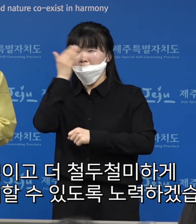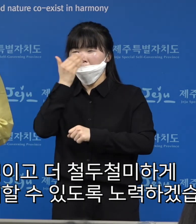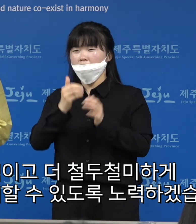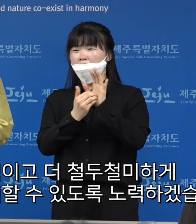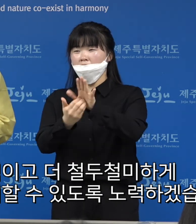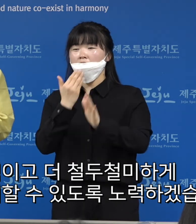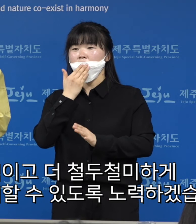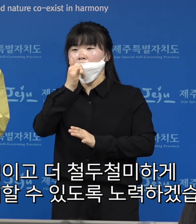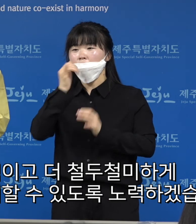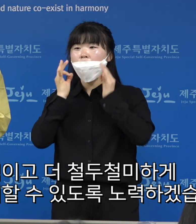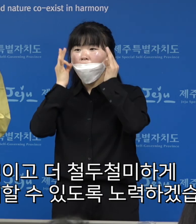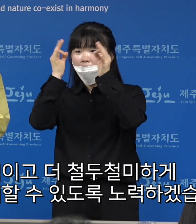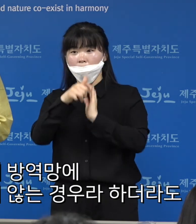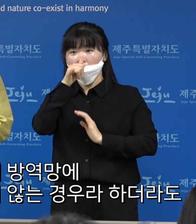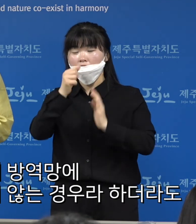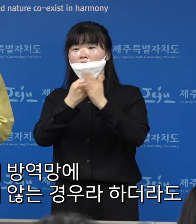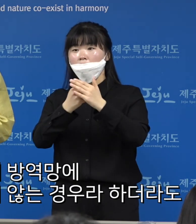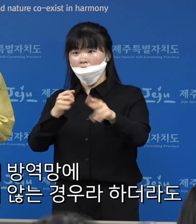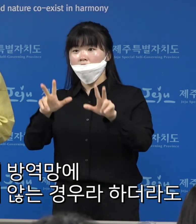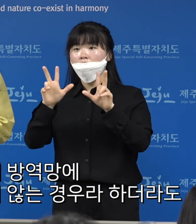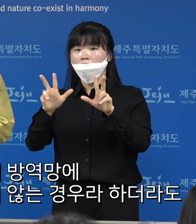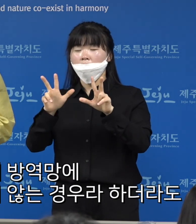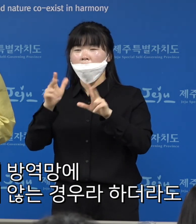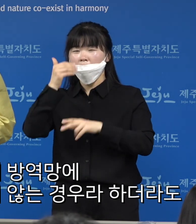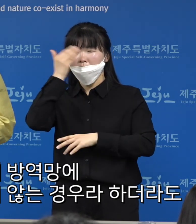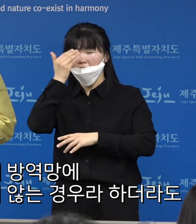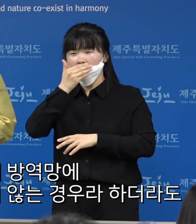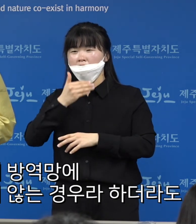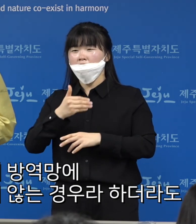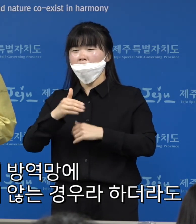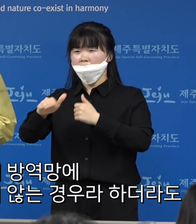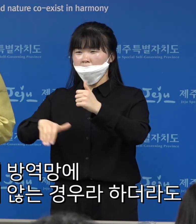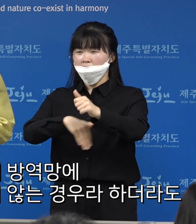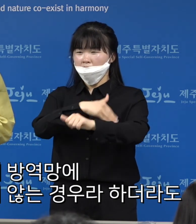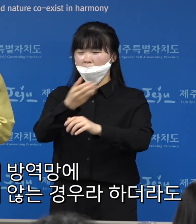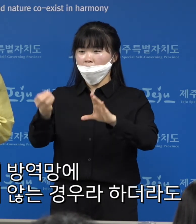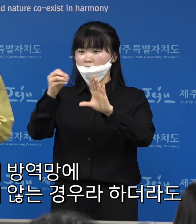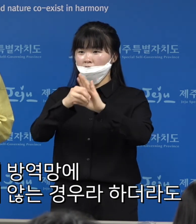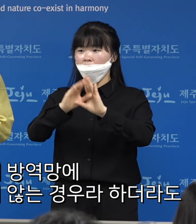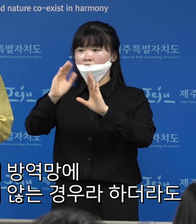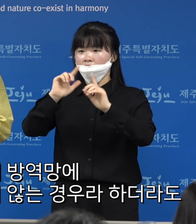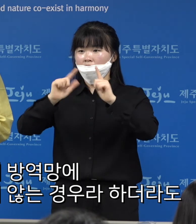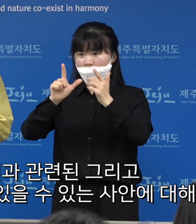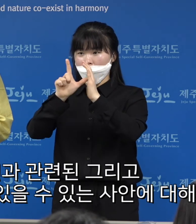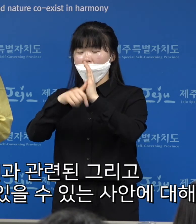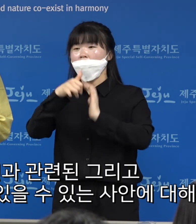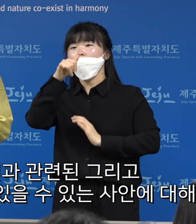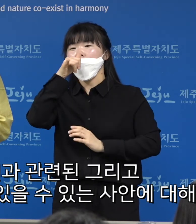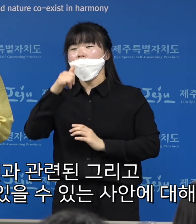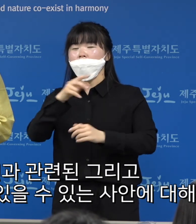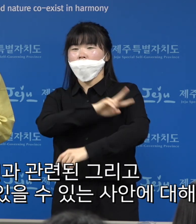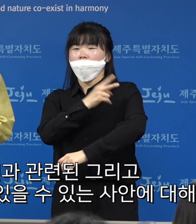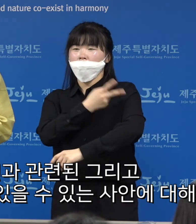취할 수 있도록 노력을 하겠습니다. 현재 방역망에 정확히 포함되지 않는 경우라 하더라도 우리가